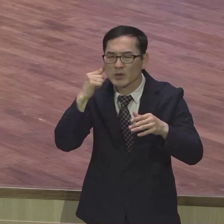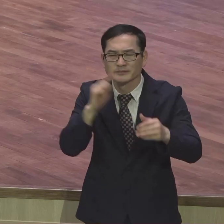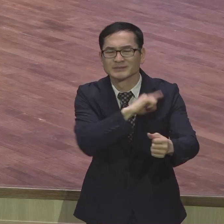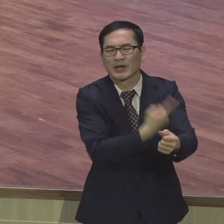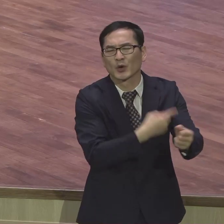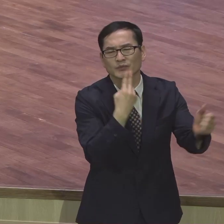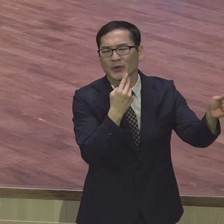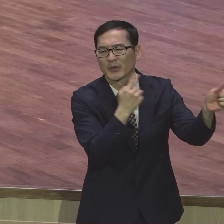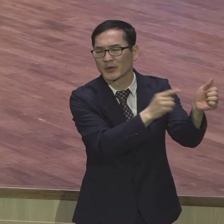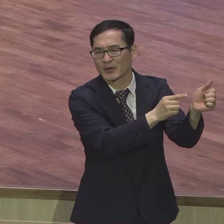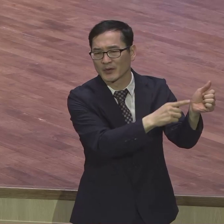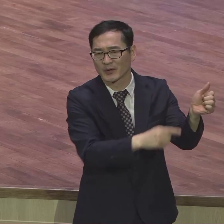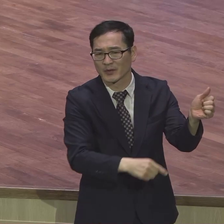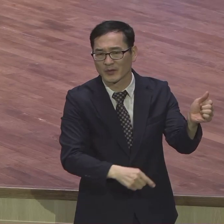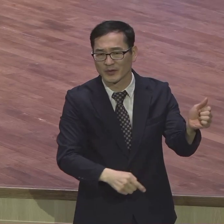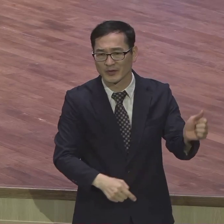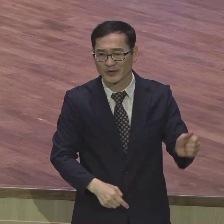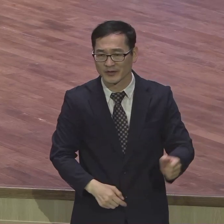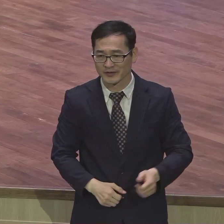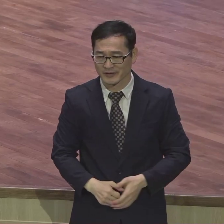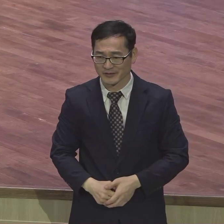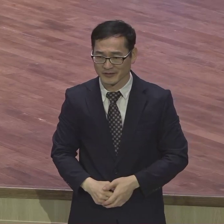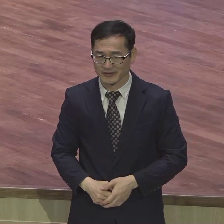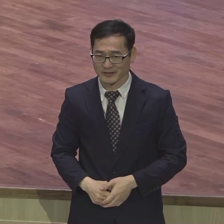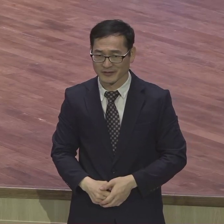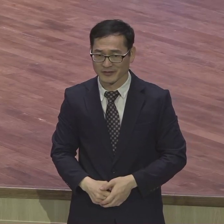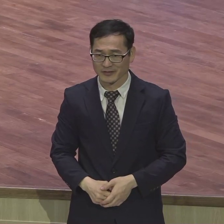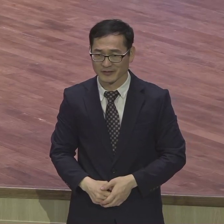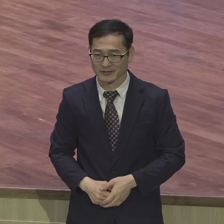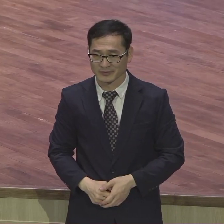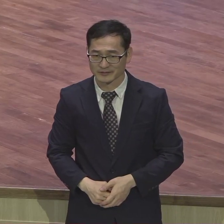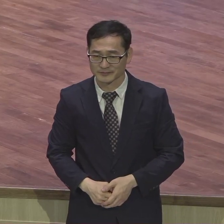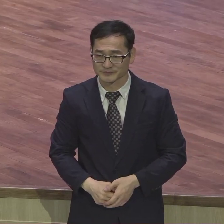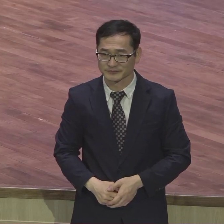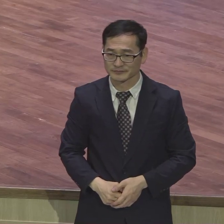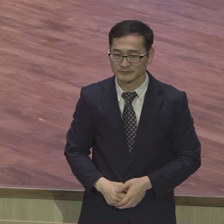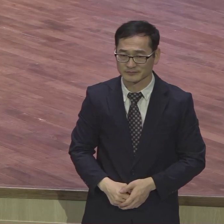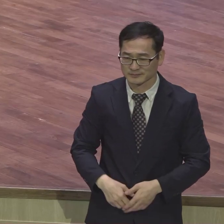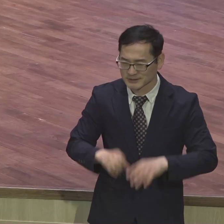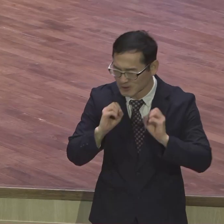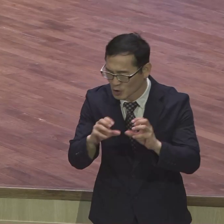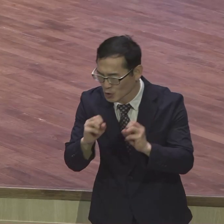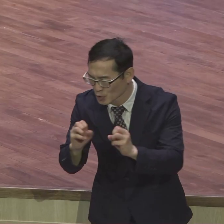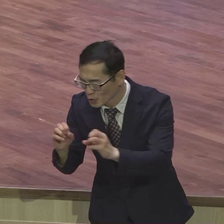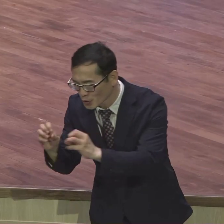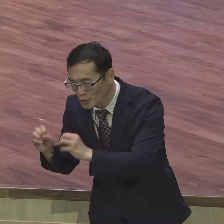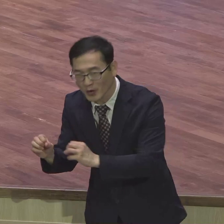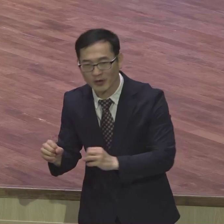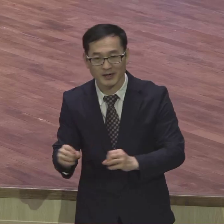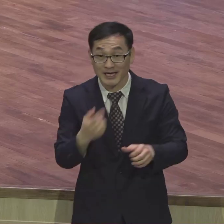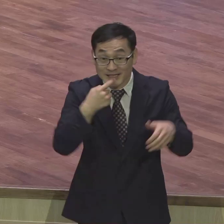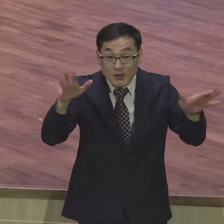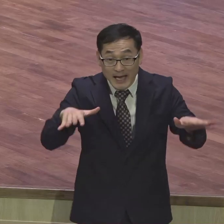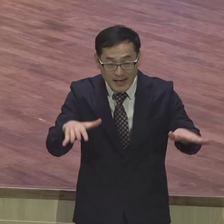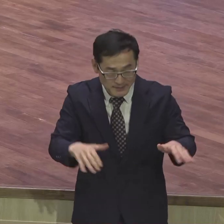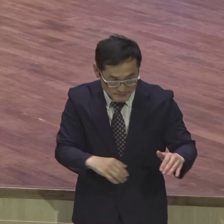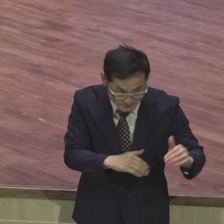하나님께 보고하고 모든 거 다 우리 헌신 하나님께 보고하고 이 사람 이렇게 했습니다 그렇게 해서 보고하고 천사는